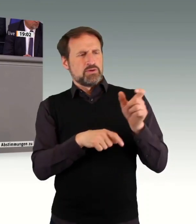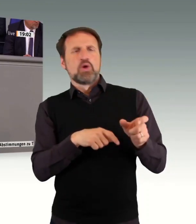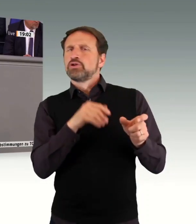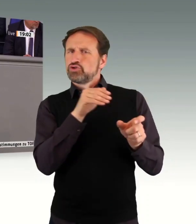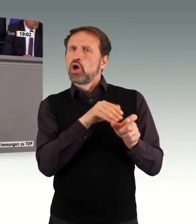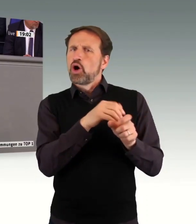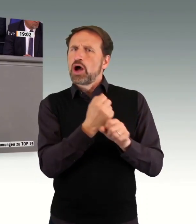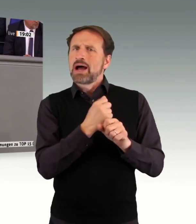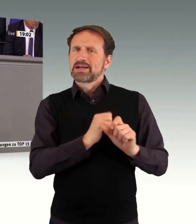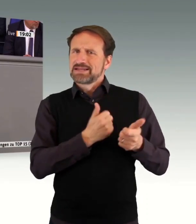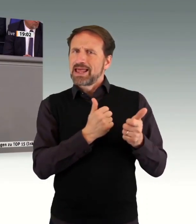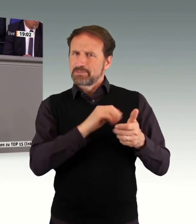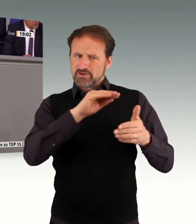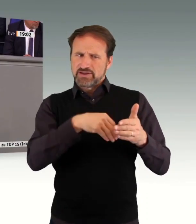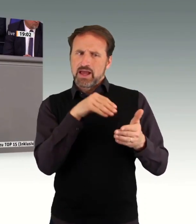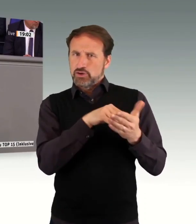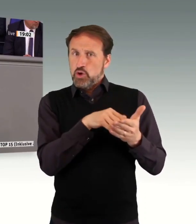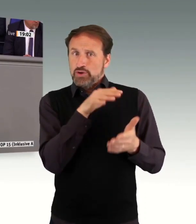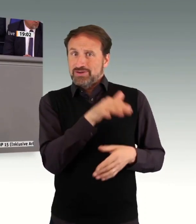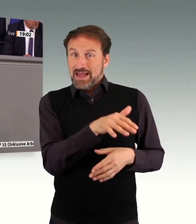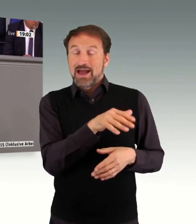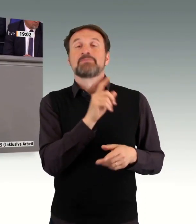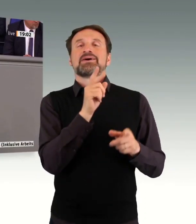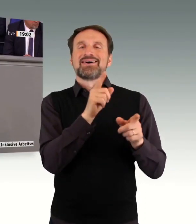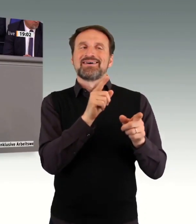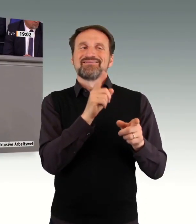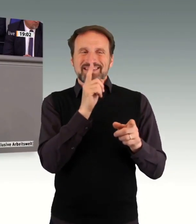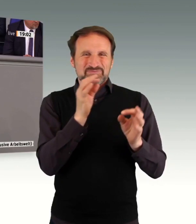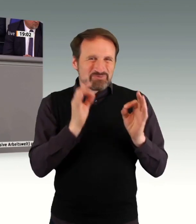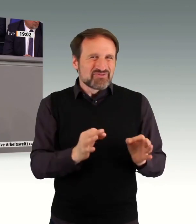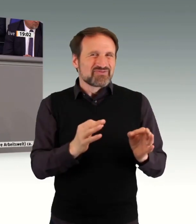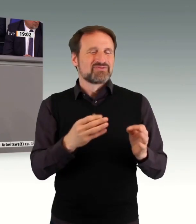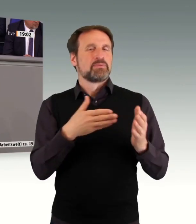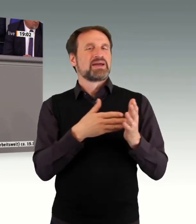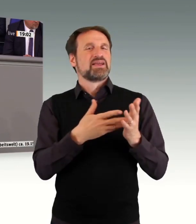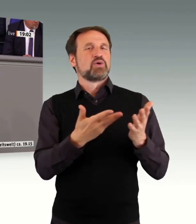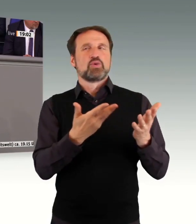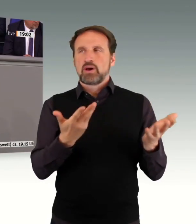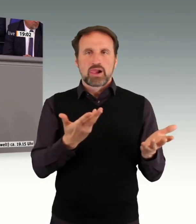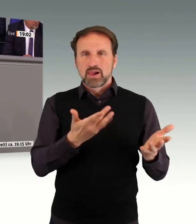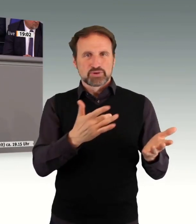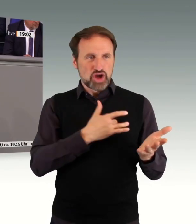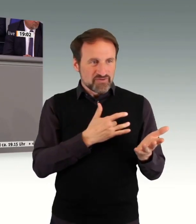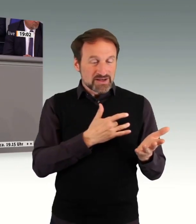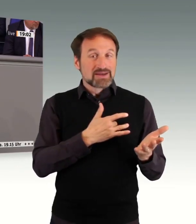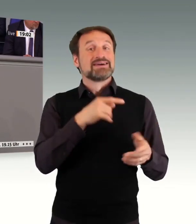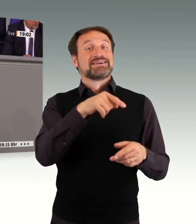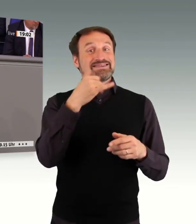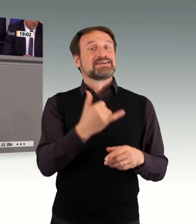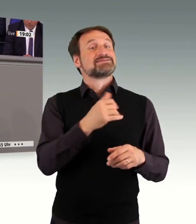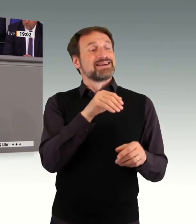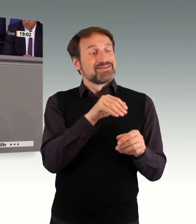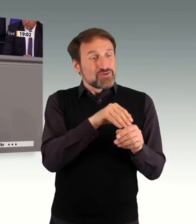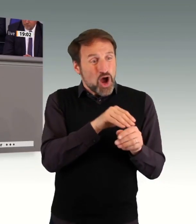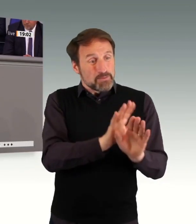einer Behinderung kommen, im Betrieb verbleiben können. Da haben wir deutlich Luft nach oben. Das geht weiter bei der